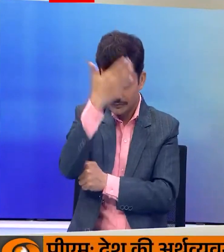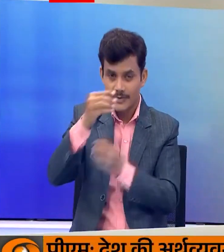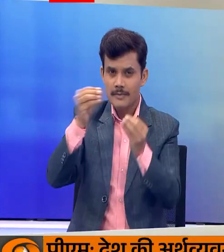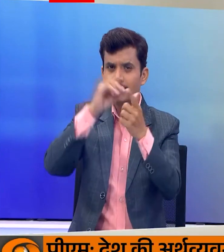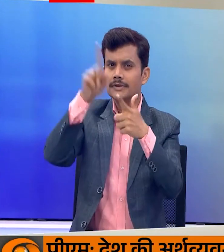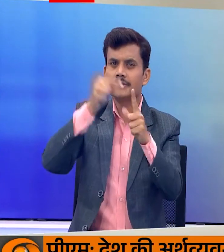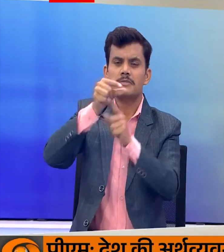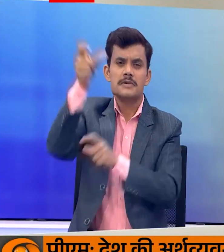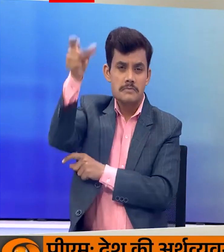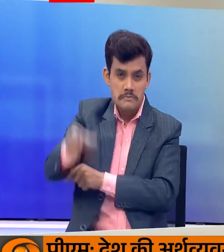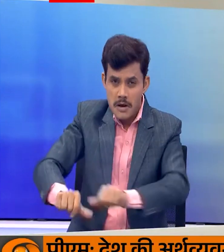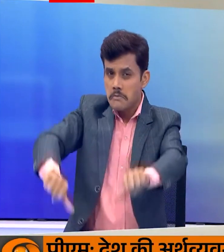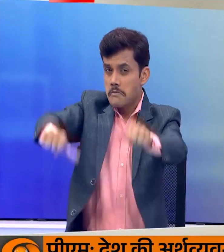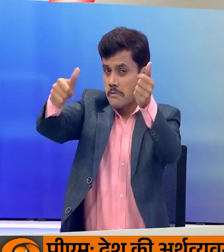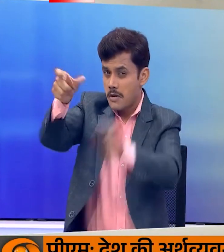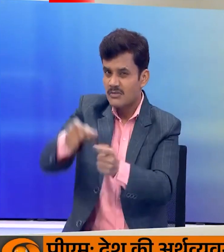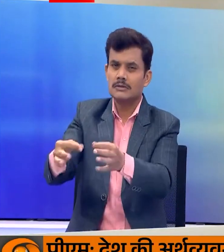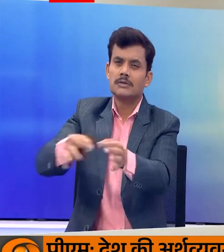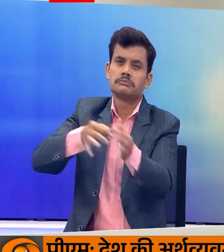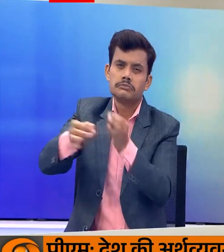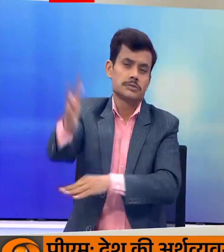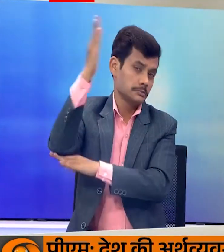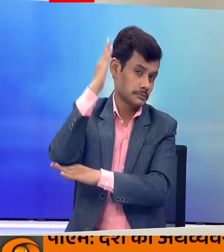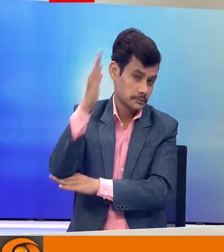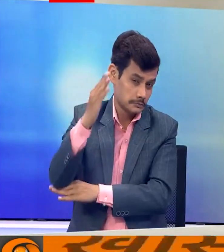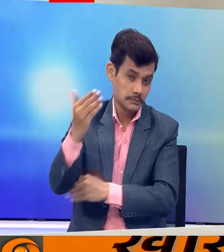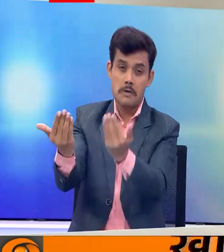प्रत्याशी को जिताने के लिए जनता से अपील करेंगे